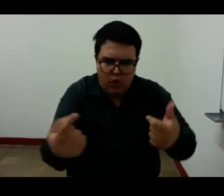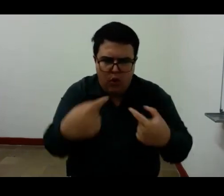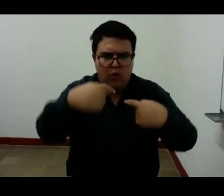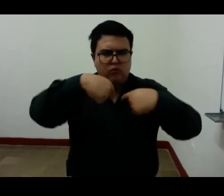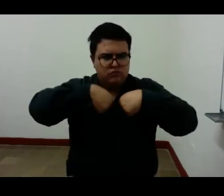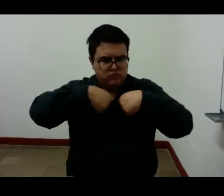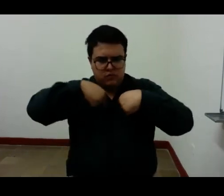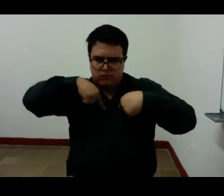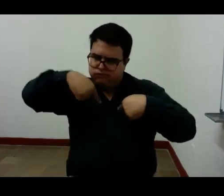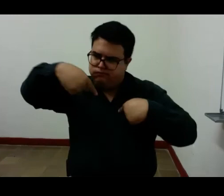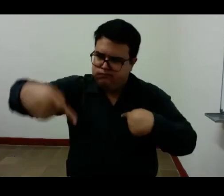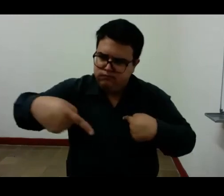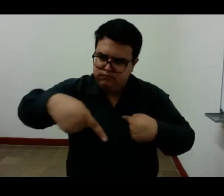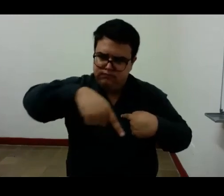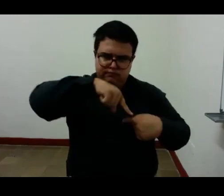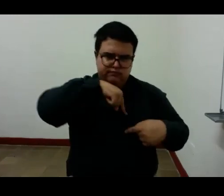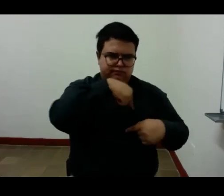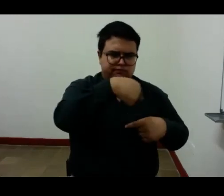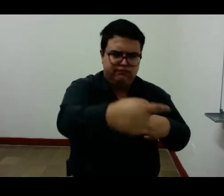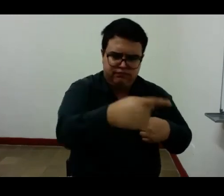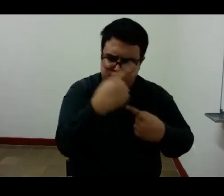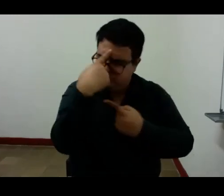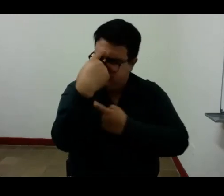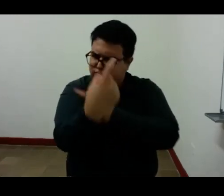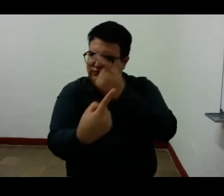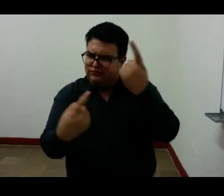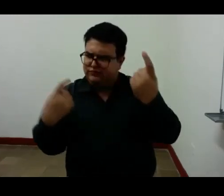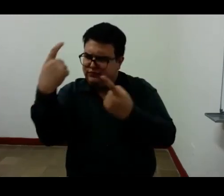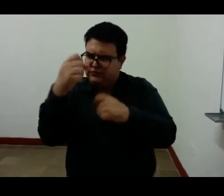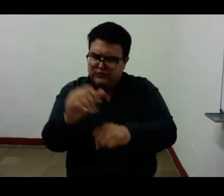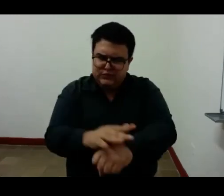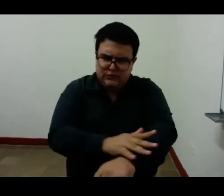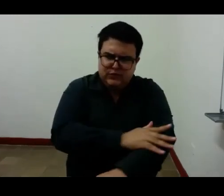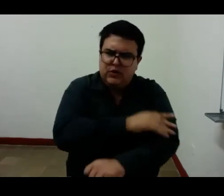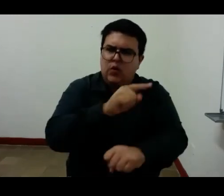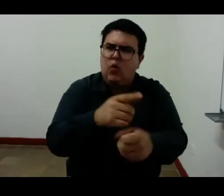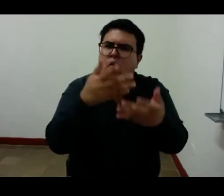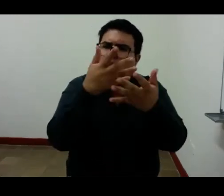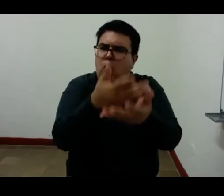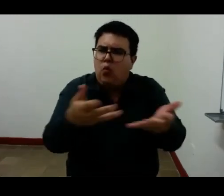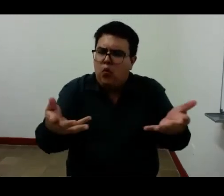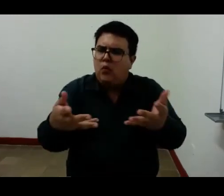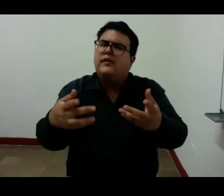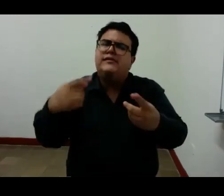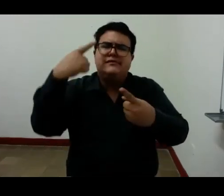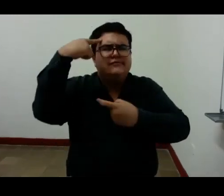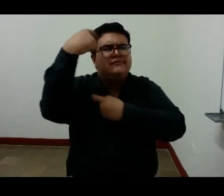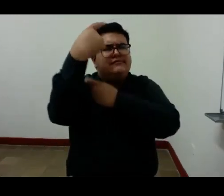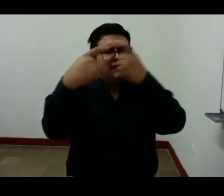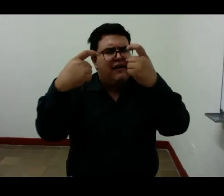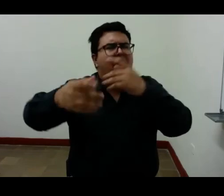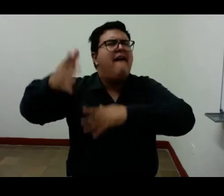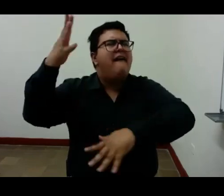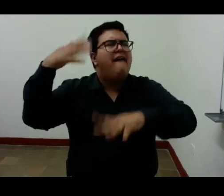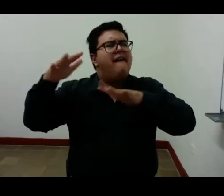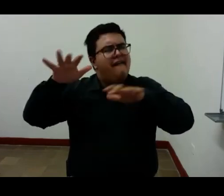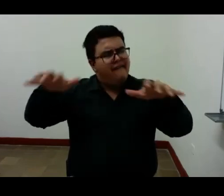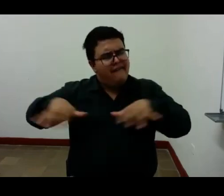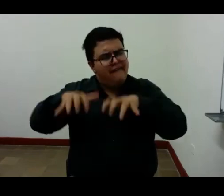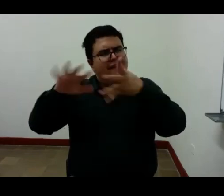existe que a mi parecer es el reverso del yo que es otro de Rambaud